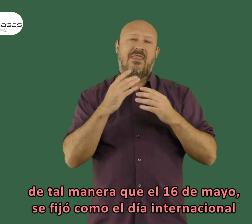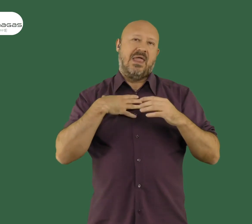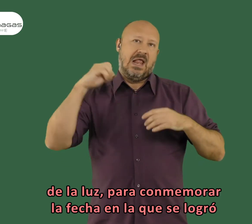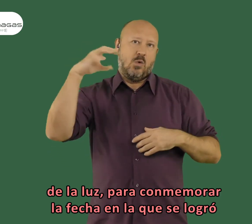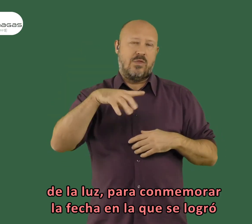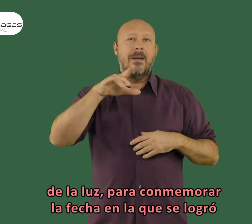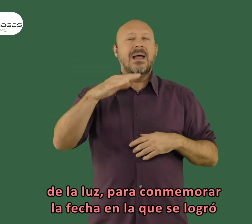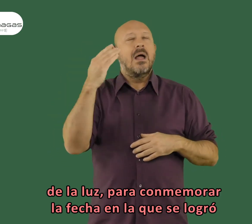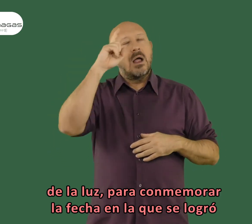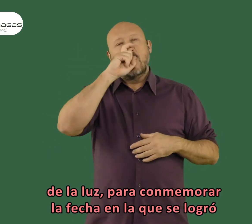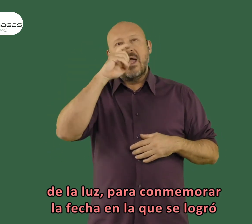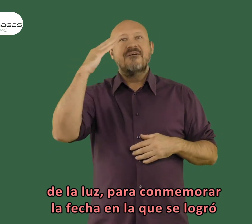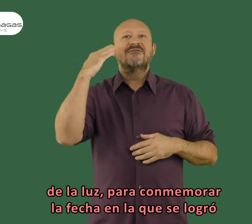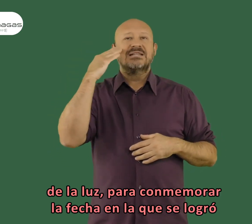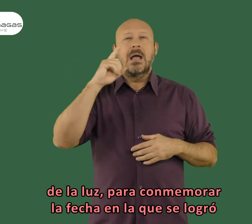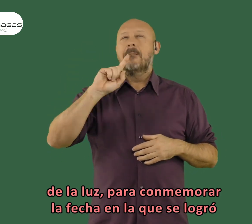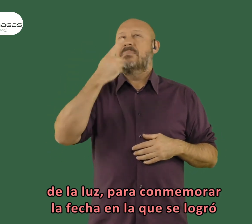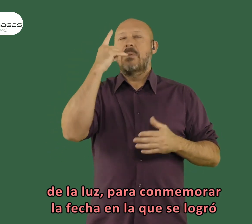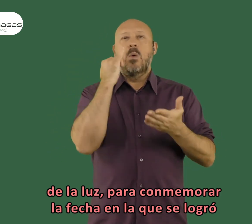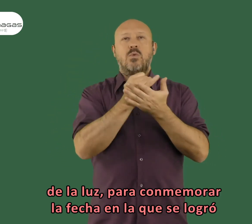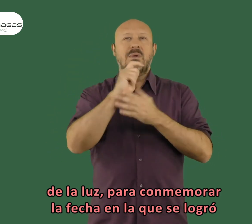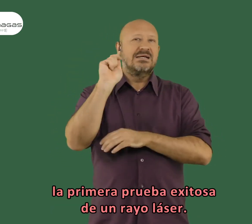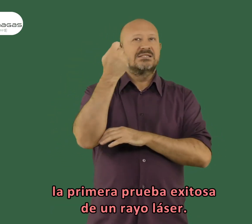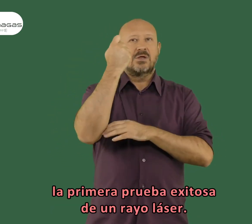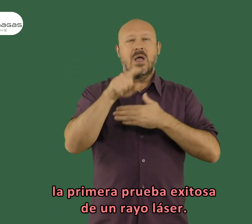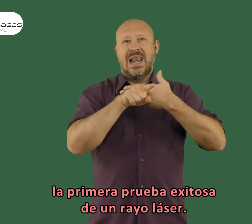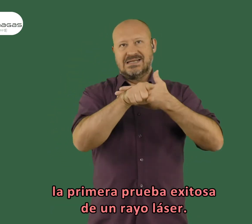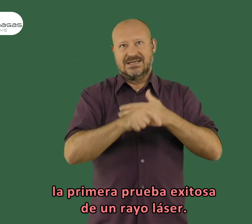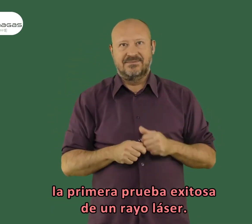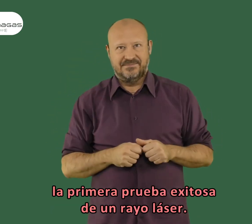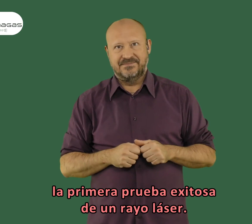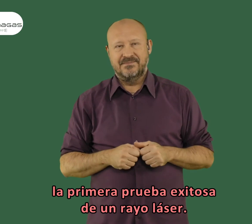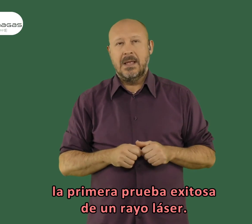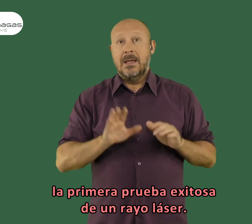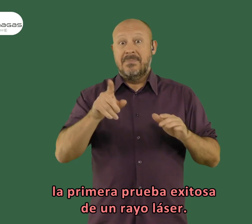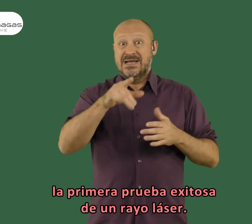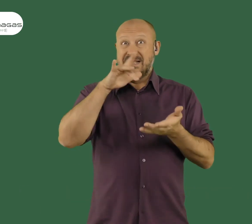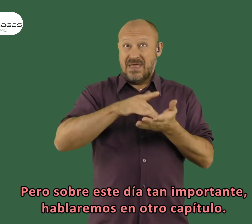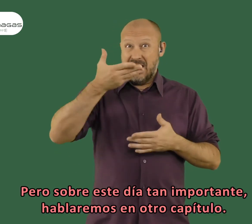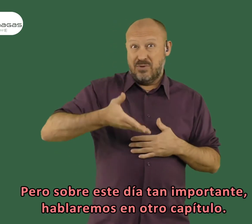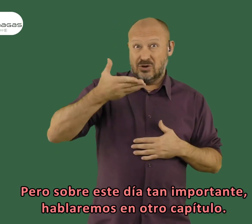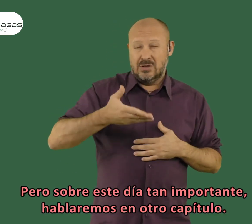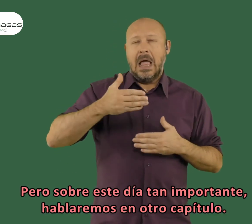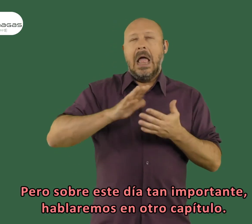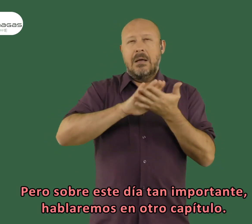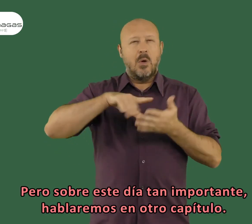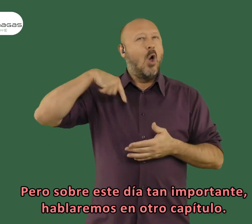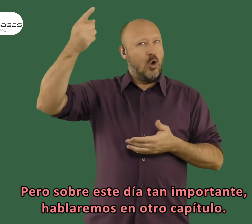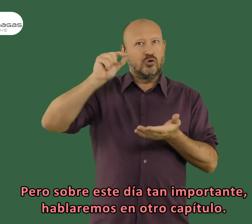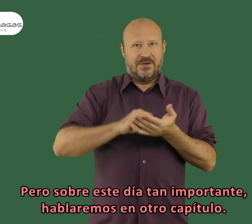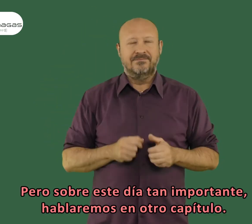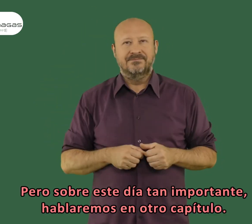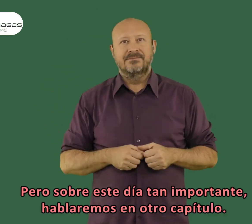internacional de la luz para conmemorar la fecha en la que se logró la primera prueba exitosa de un rayo láser pero sobre ese día tan